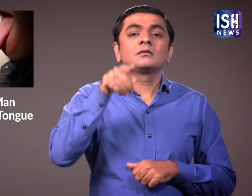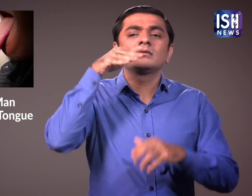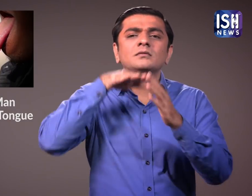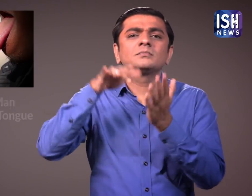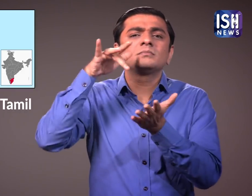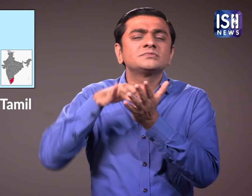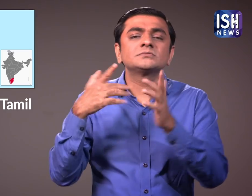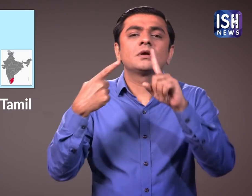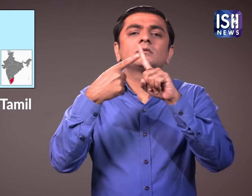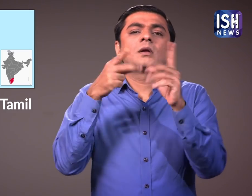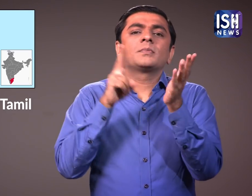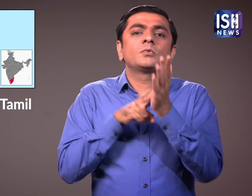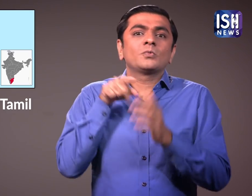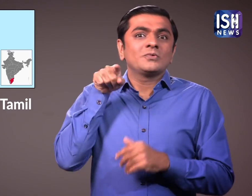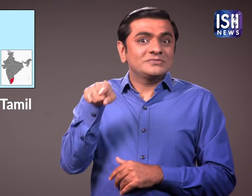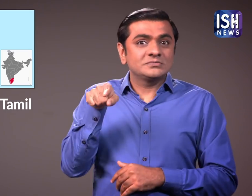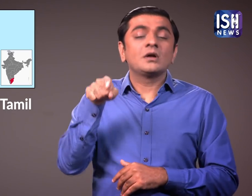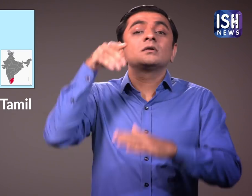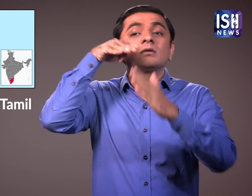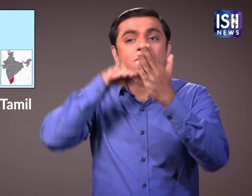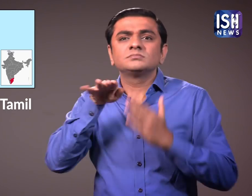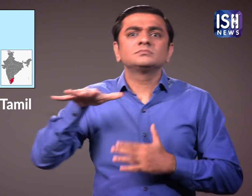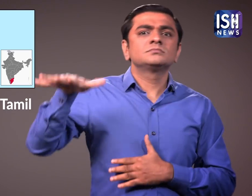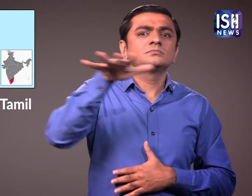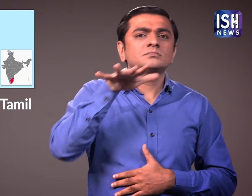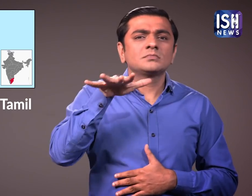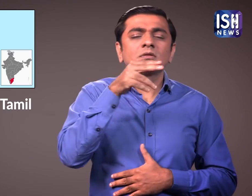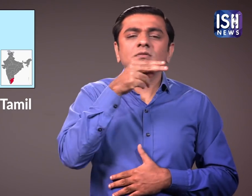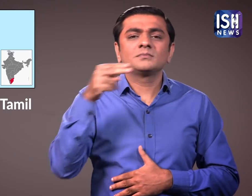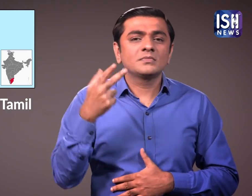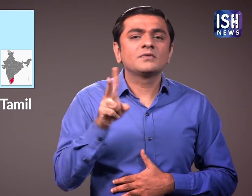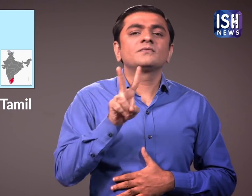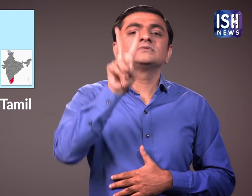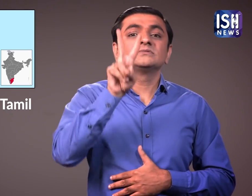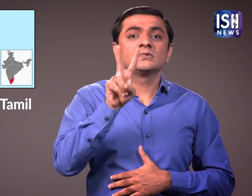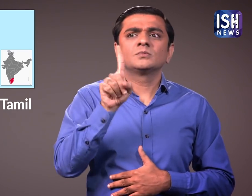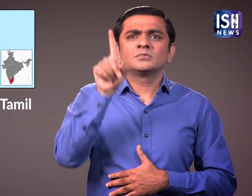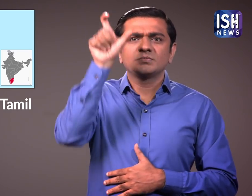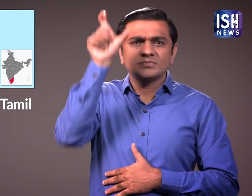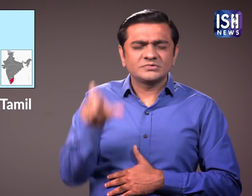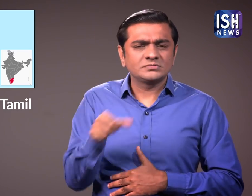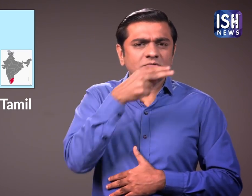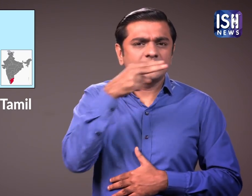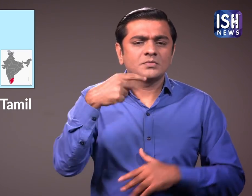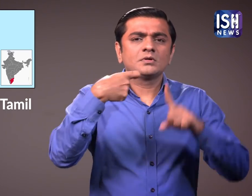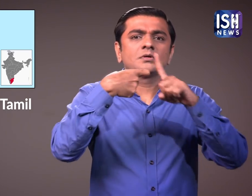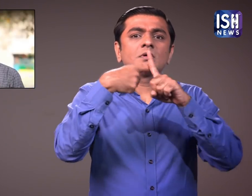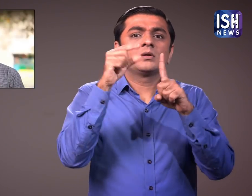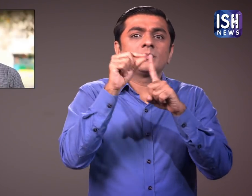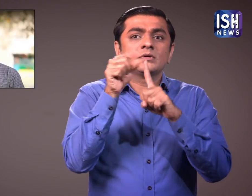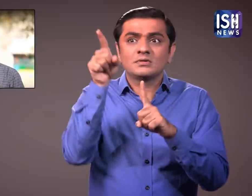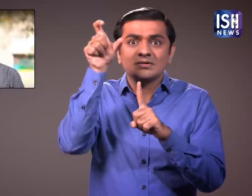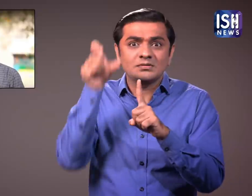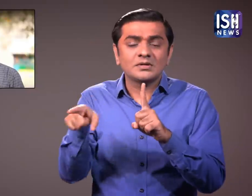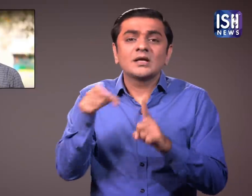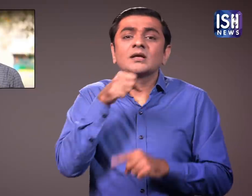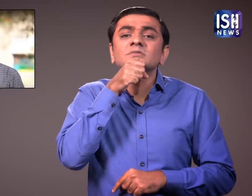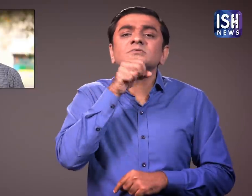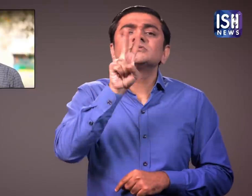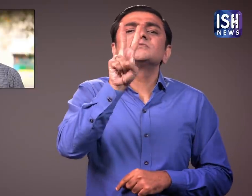तमिलनाडू के विरुधुनगर में के प्रवीन नाम के 20 वर्षी